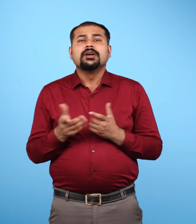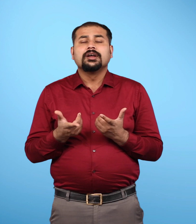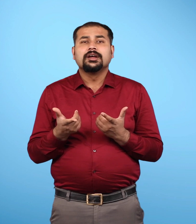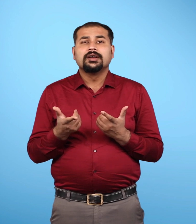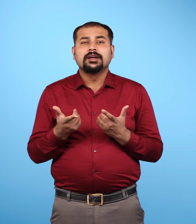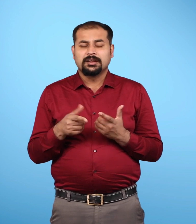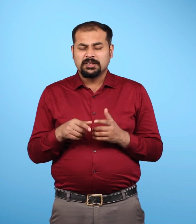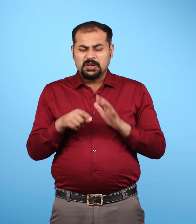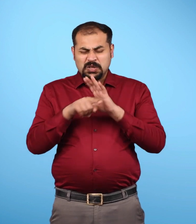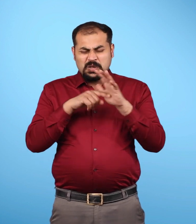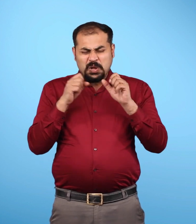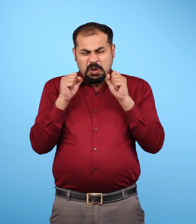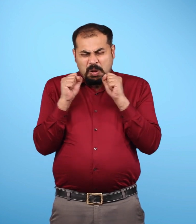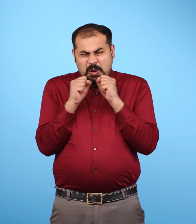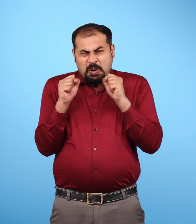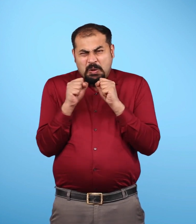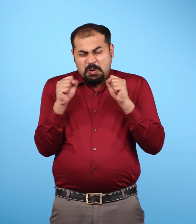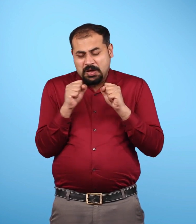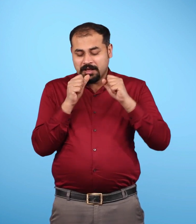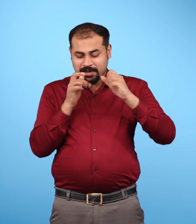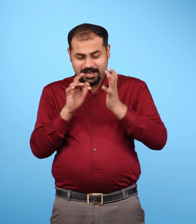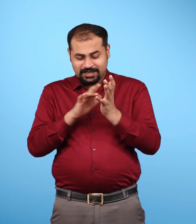यह अंटार्क टिका महाद्वीब से उत्तर की ओर